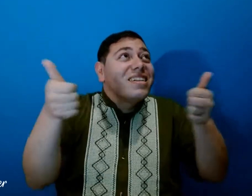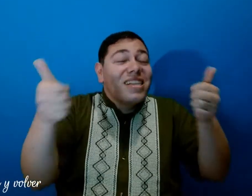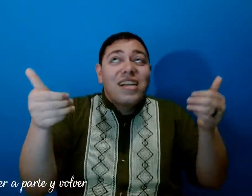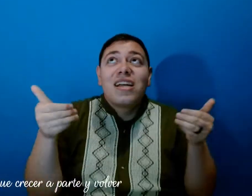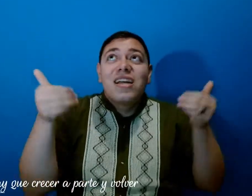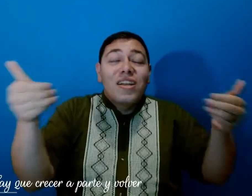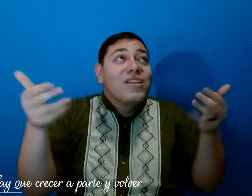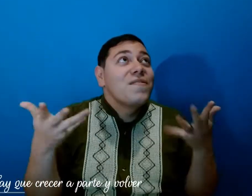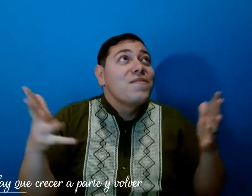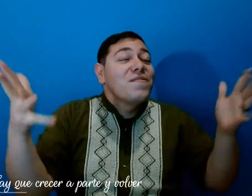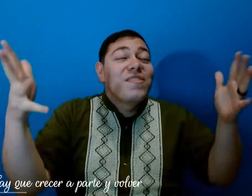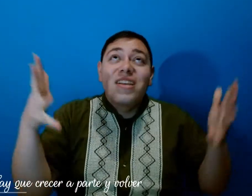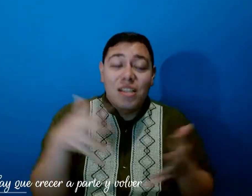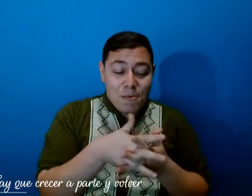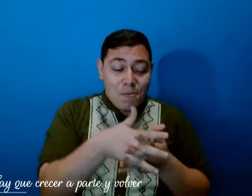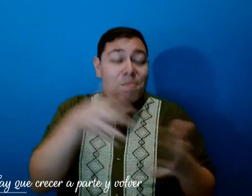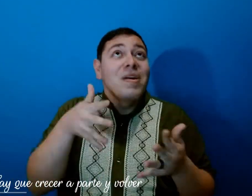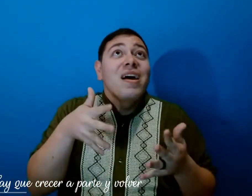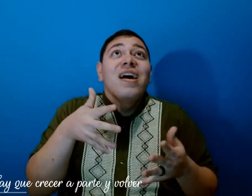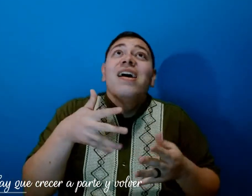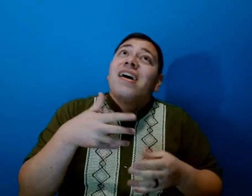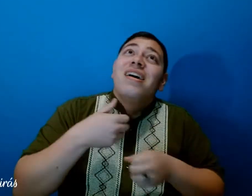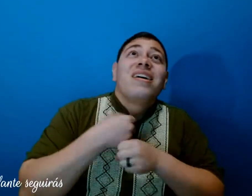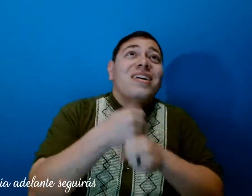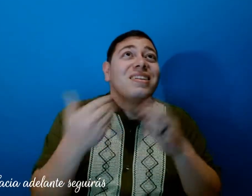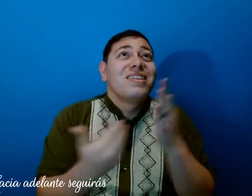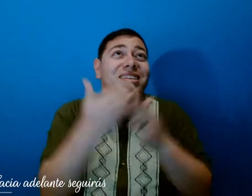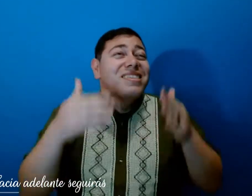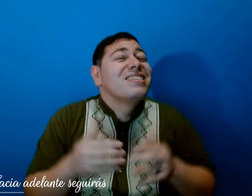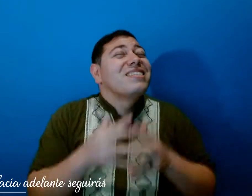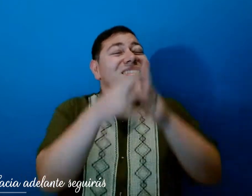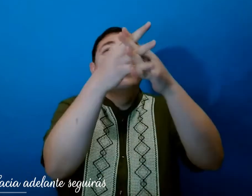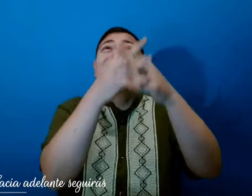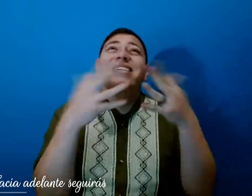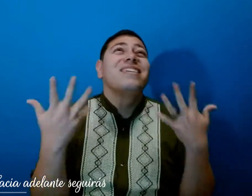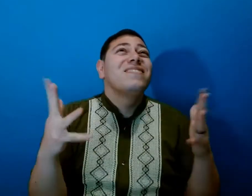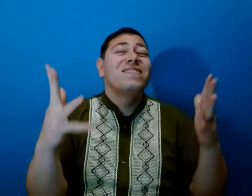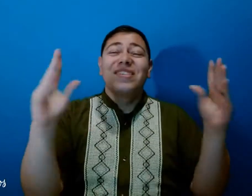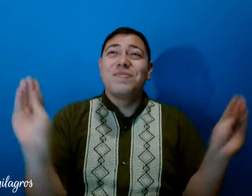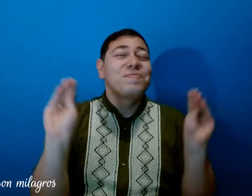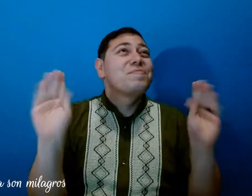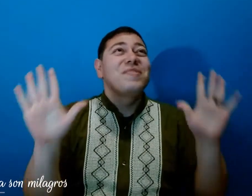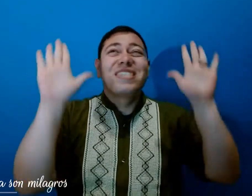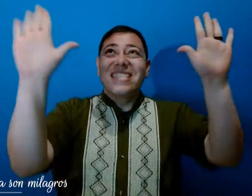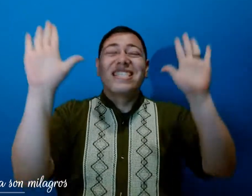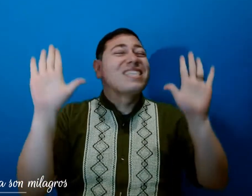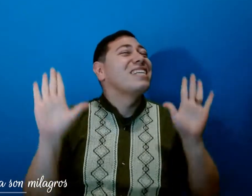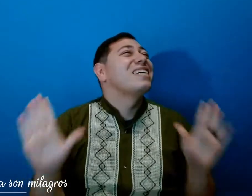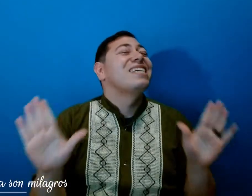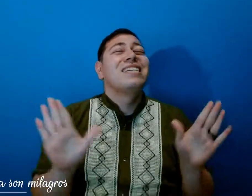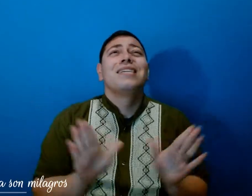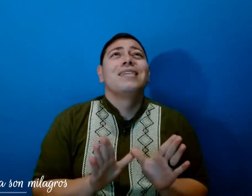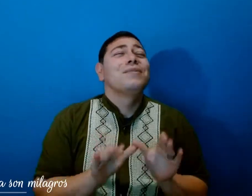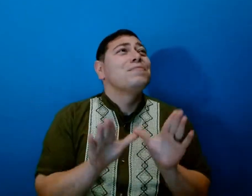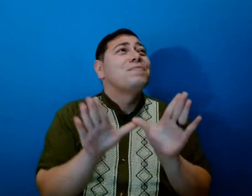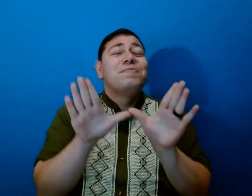crecer aparte y volver, hacia adelante seguirás Ya son milagros, rompiendo